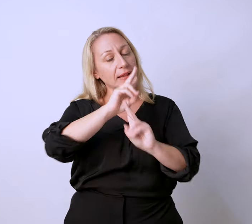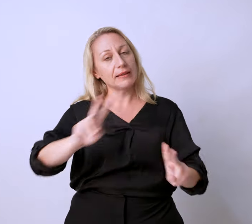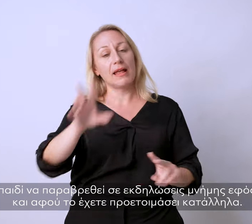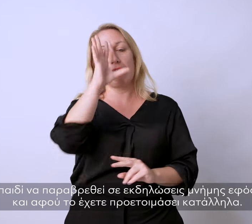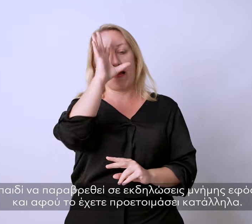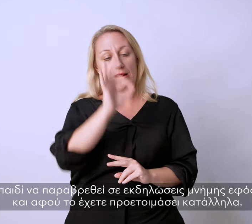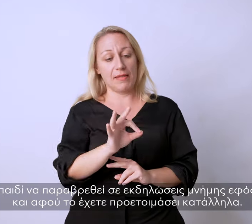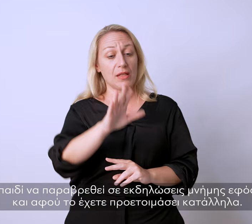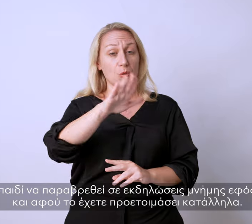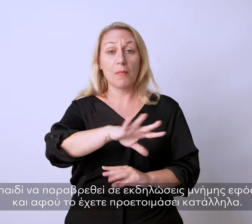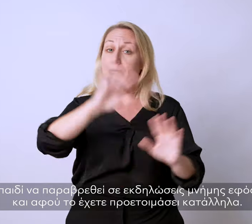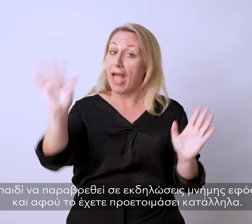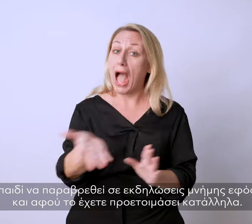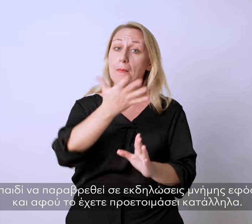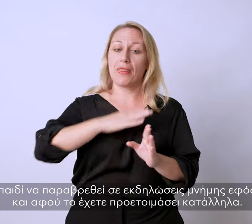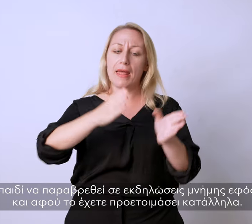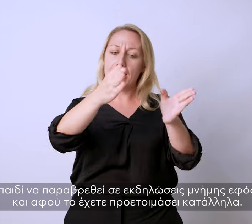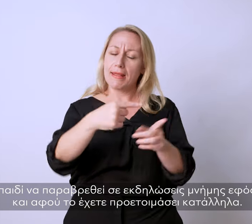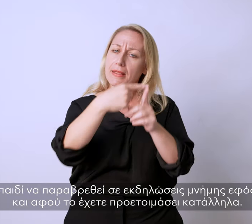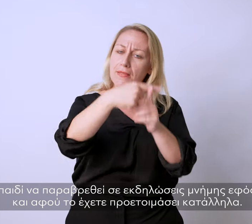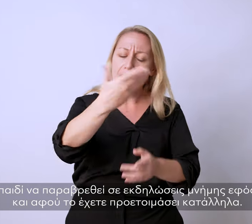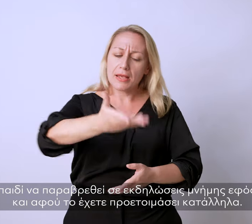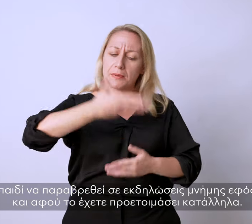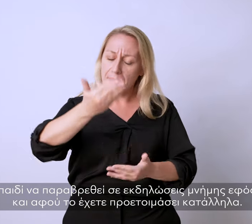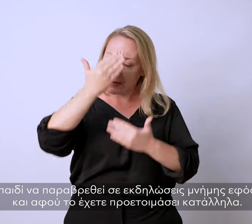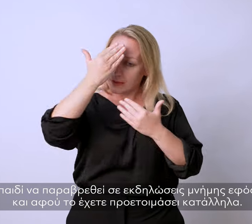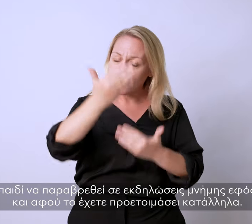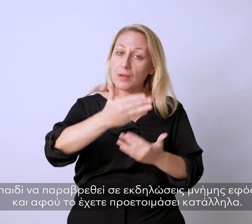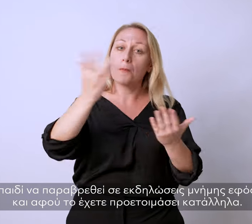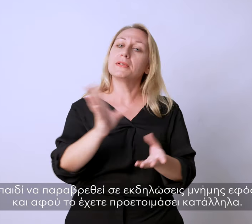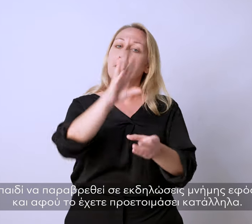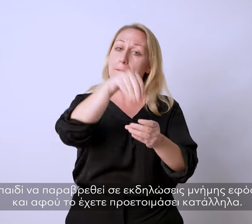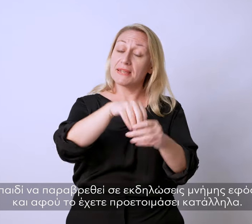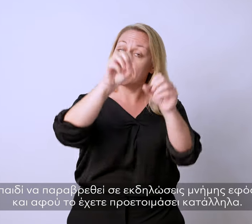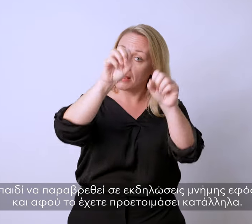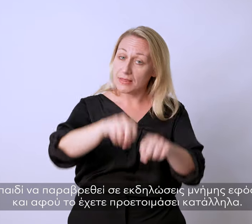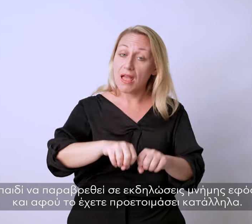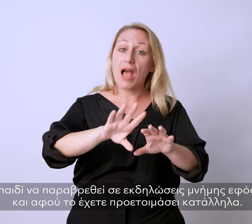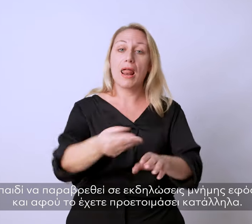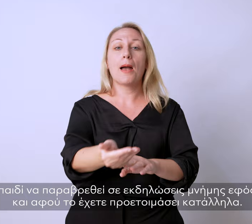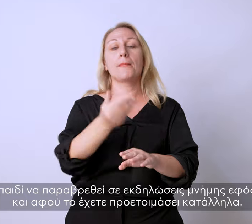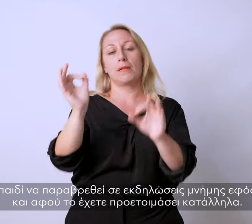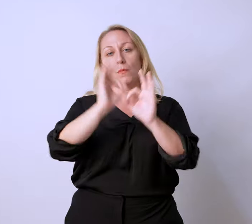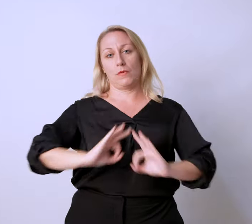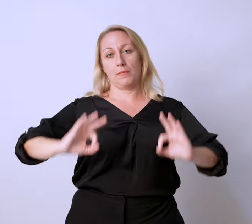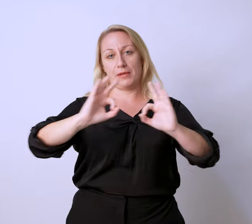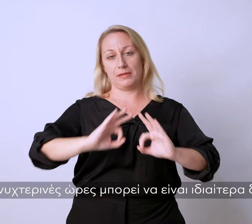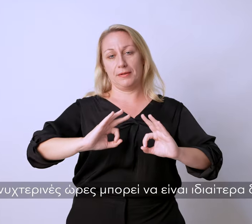Επιτρέψτε στο παιδί να παρευρεθεί σε εκδηλώσεις μνήμης εφόσον το επιθυμεί και αφού το έχετε προετοιμάσει κατάλληλα. Τέλος,